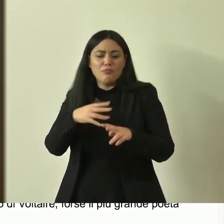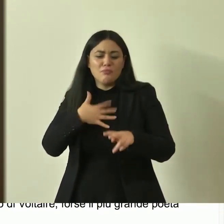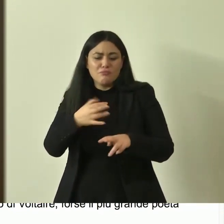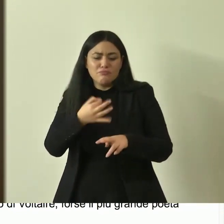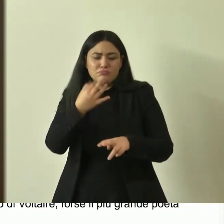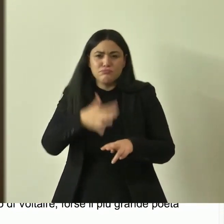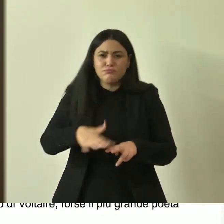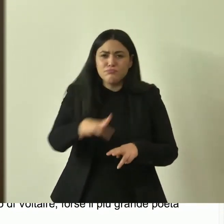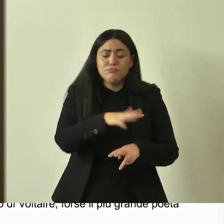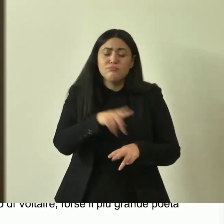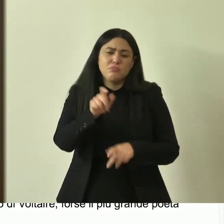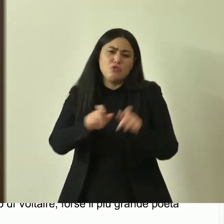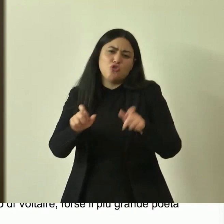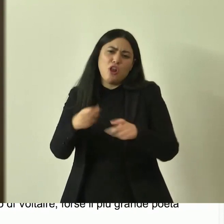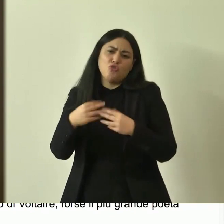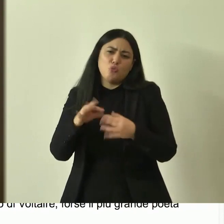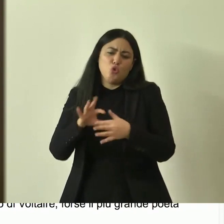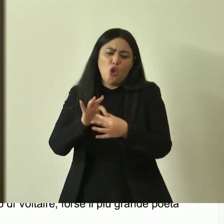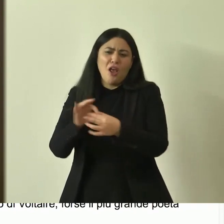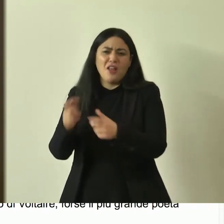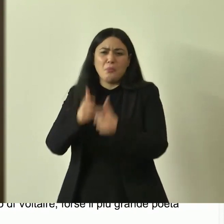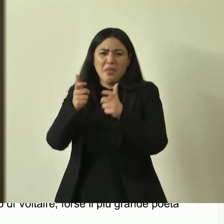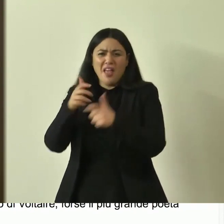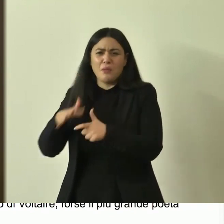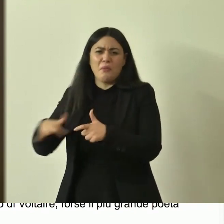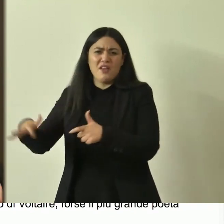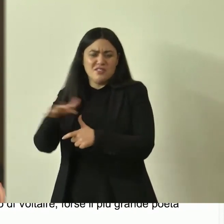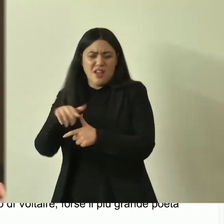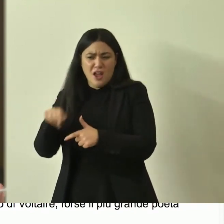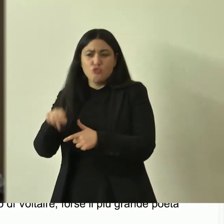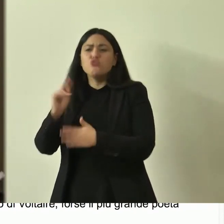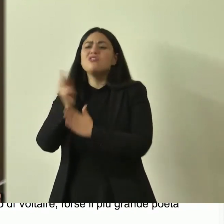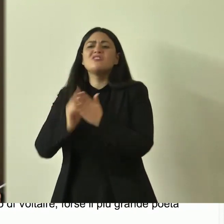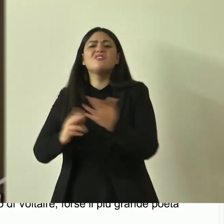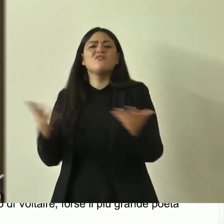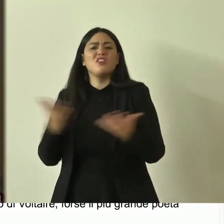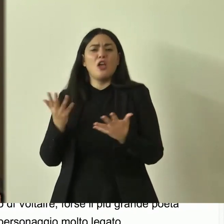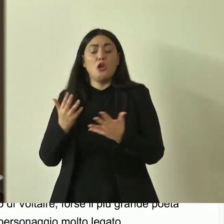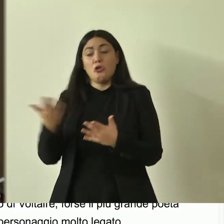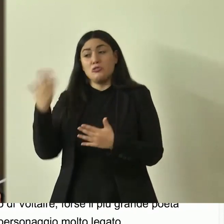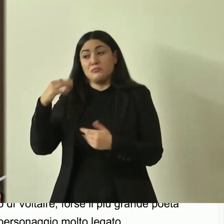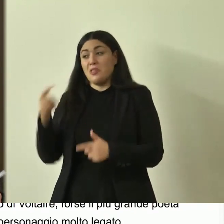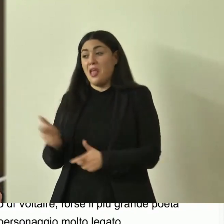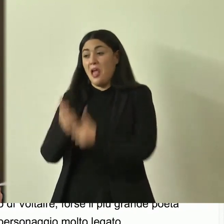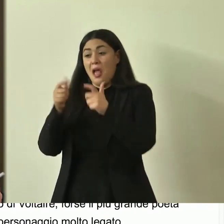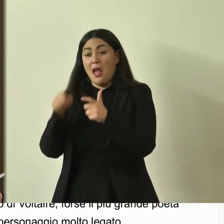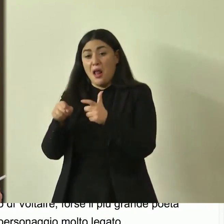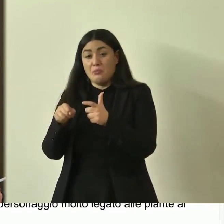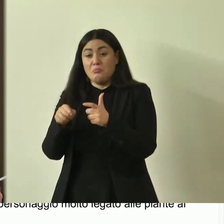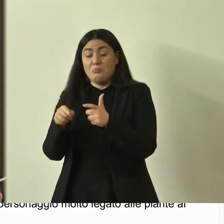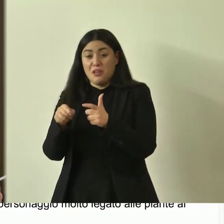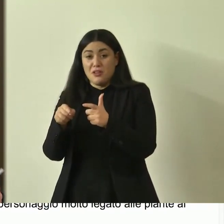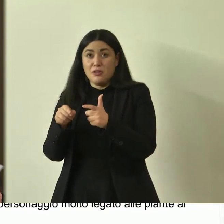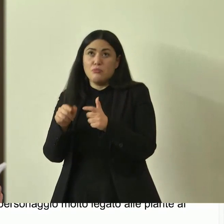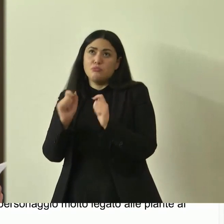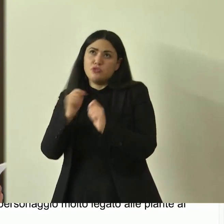legato alle piante e al paesaggio che scrive questo degli alberi potremmo dire degli alberi monumentali